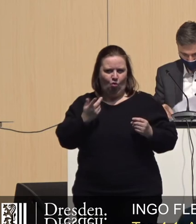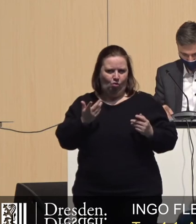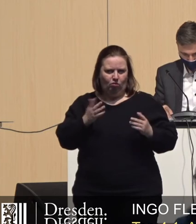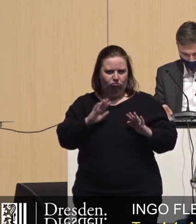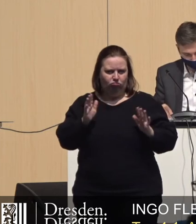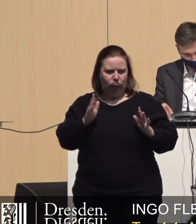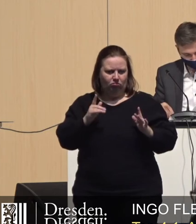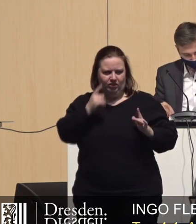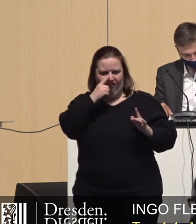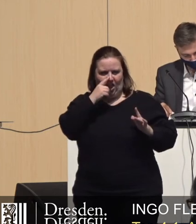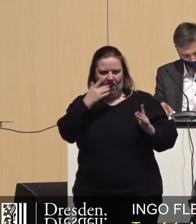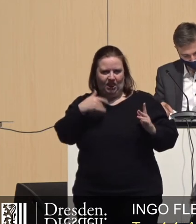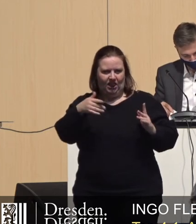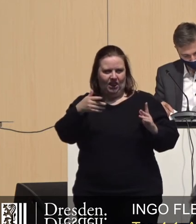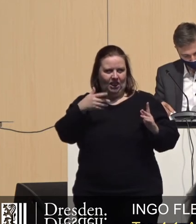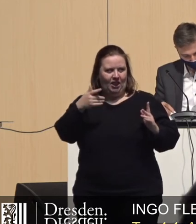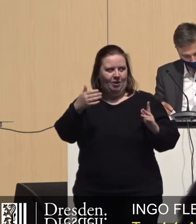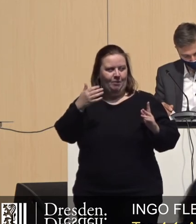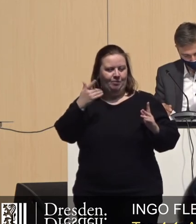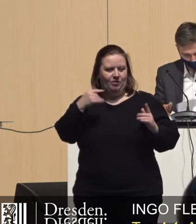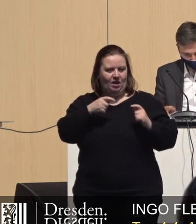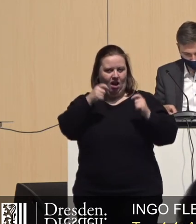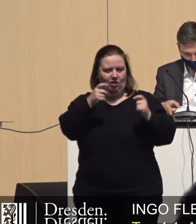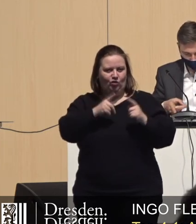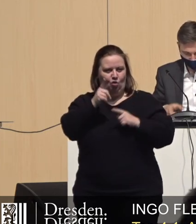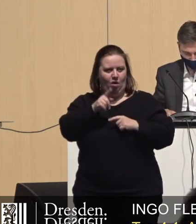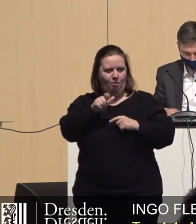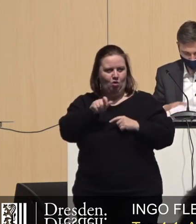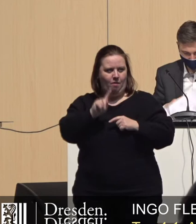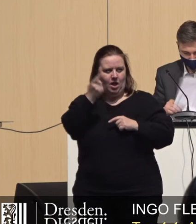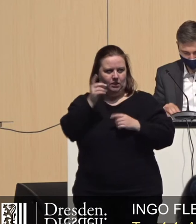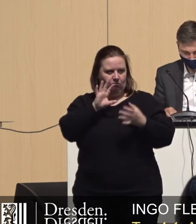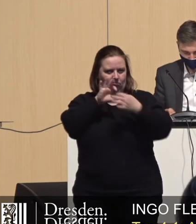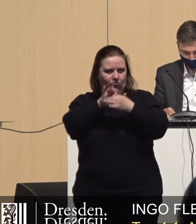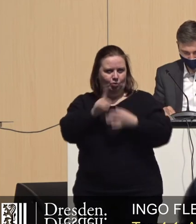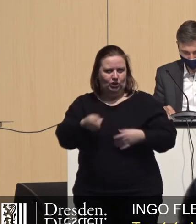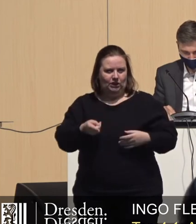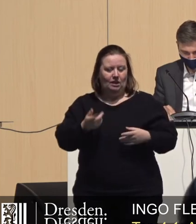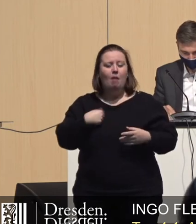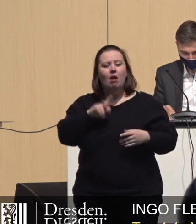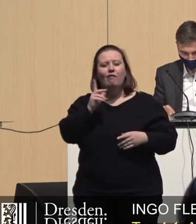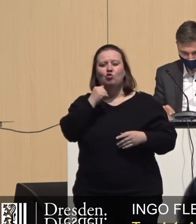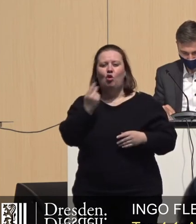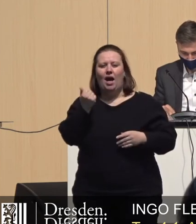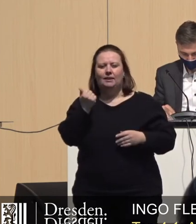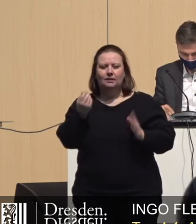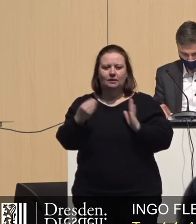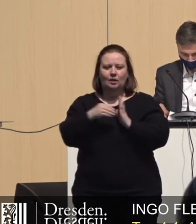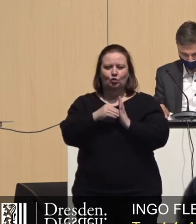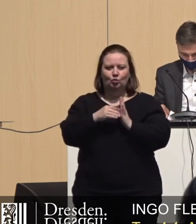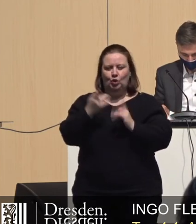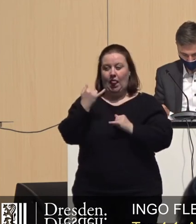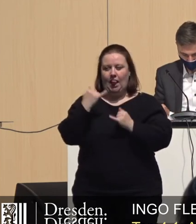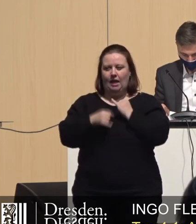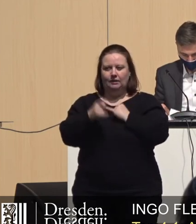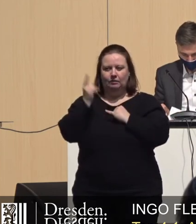kommen, wenn wir uns mit dem Antrag des Oberbürgermeisters beschäftigen werden. Ich will aber auf eins noch mal zurückkommen, was ich auch schon beim